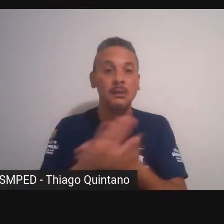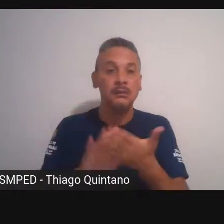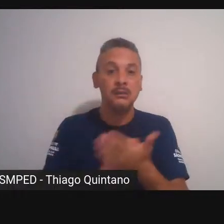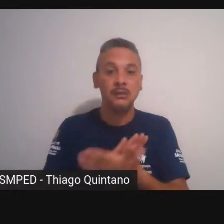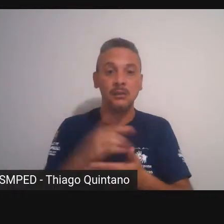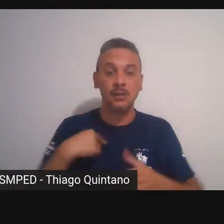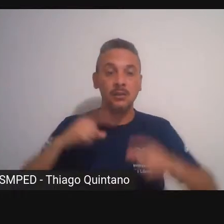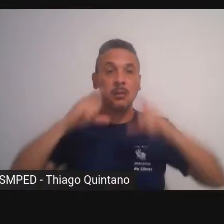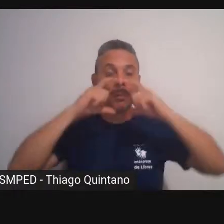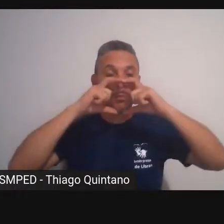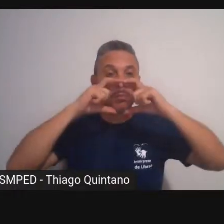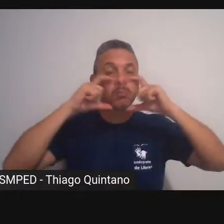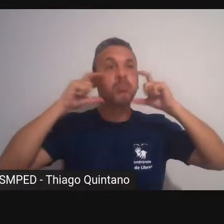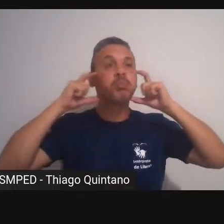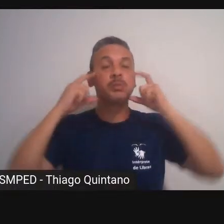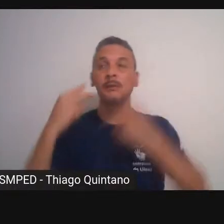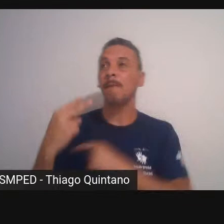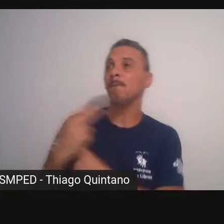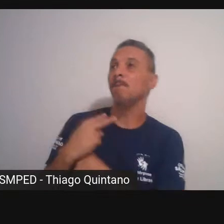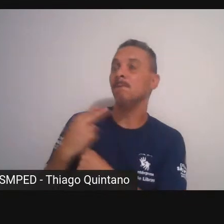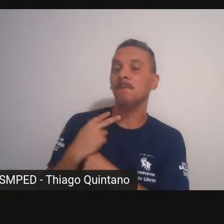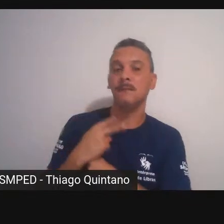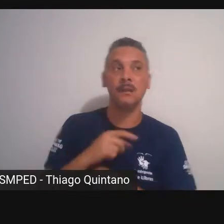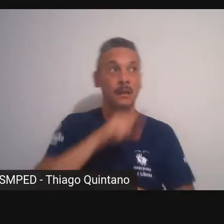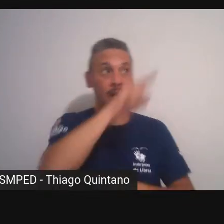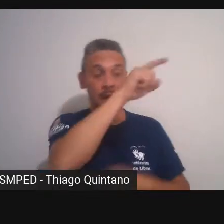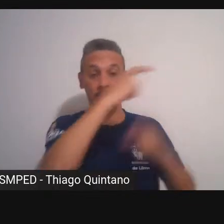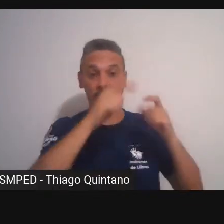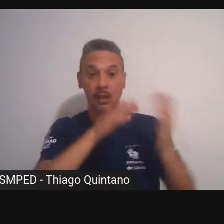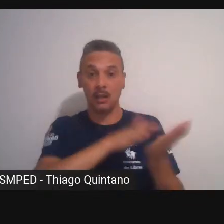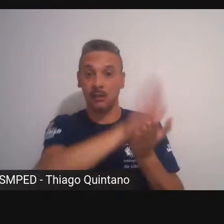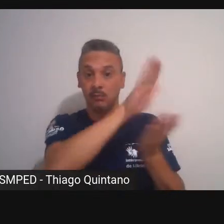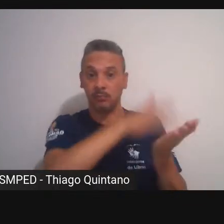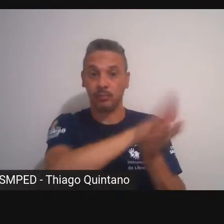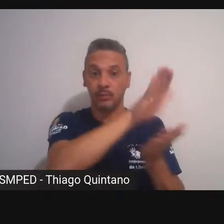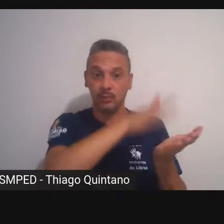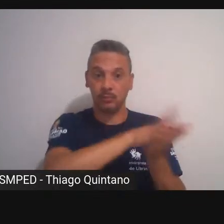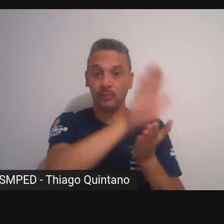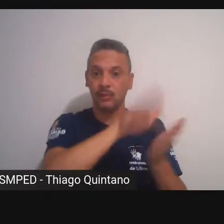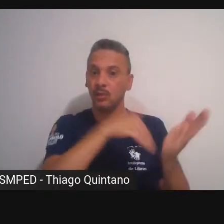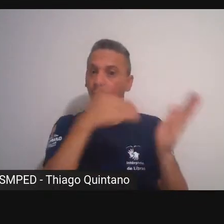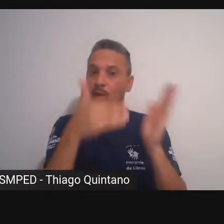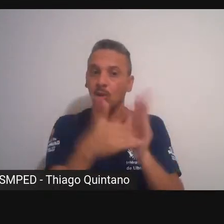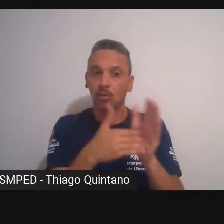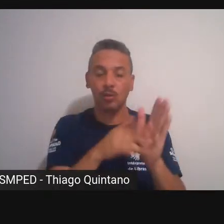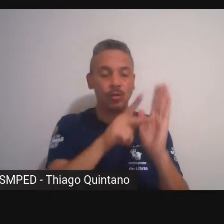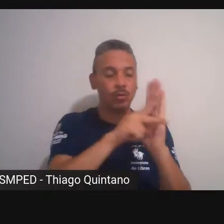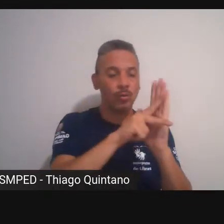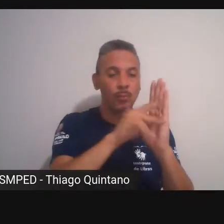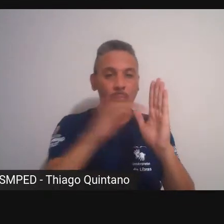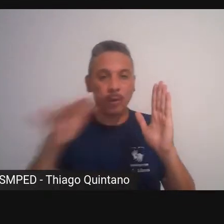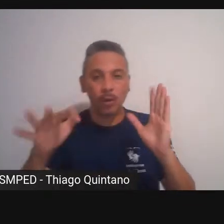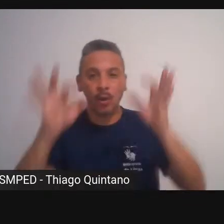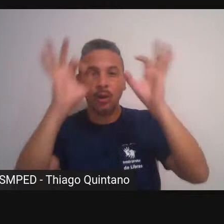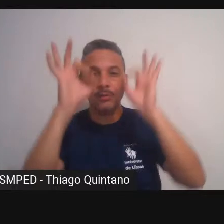máscaras proteções e lá na gráfica também tudo extremamente protegido né